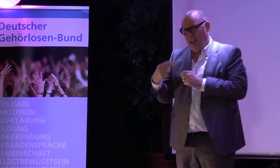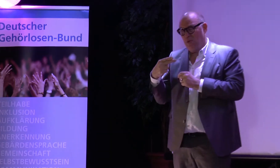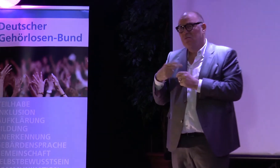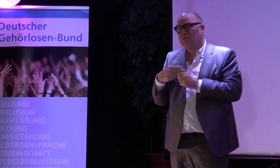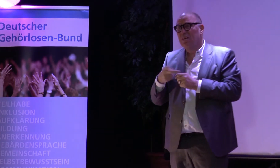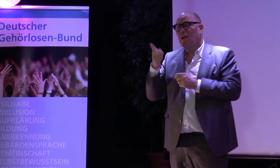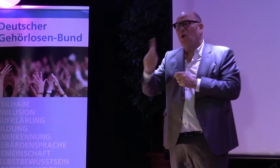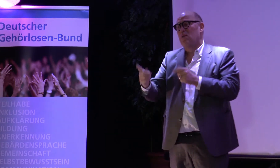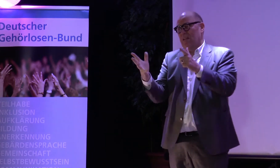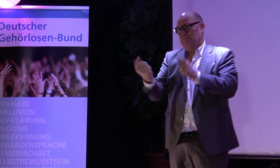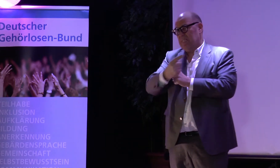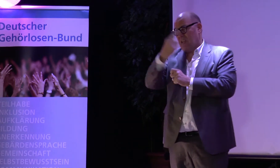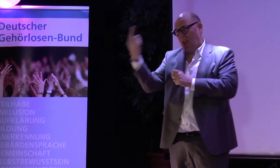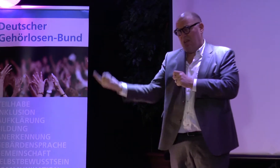Herr Helmut, hast gesagt,